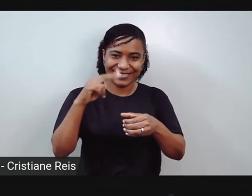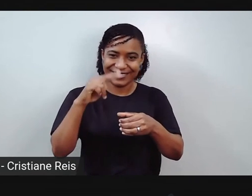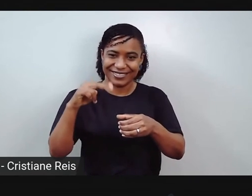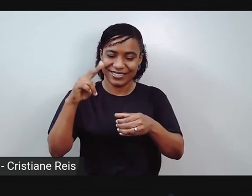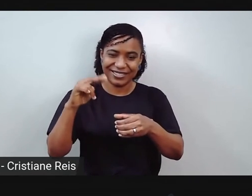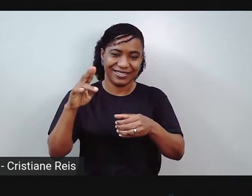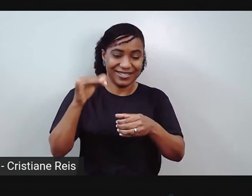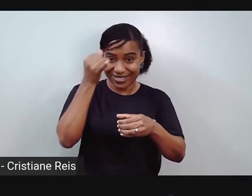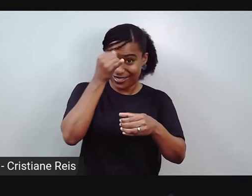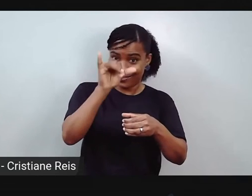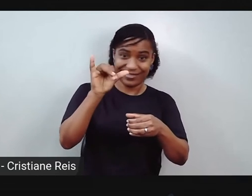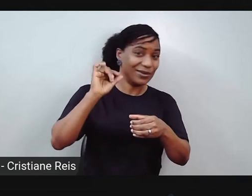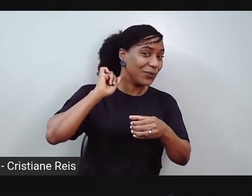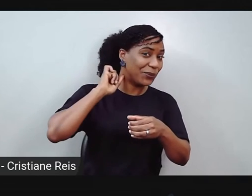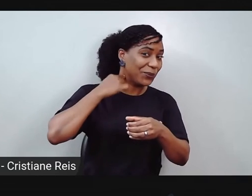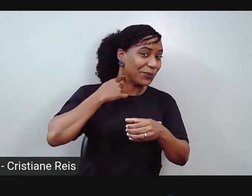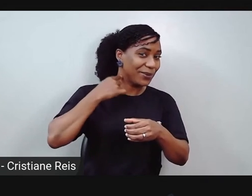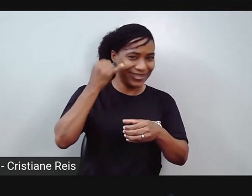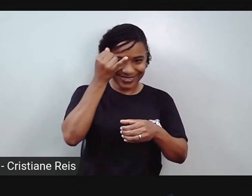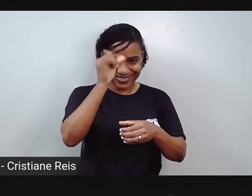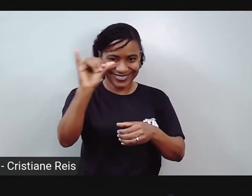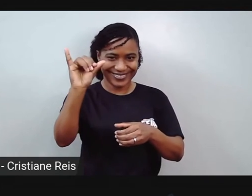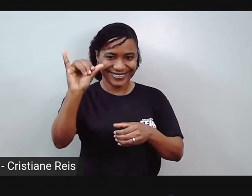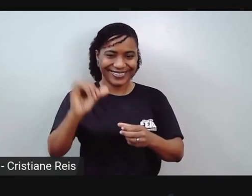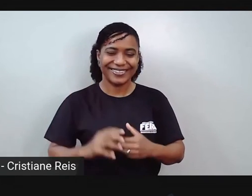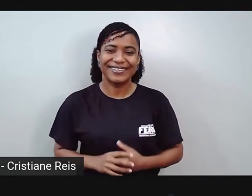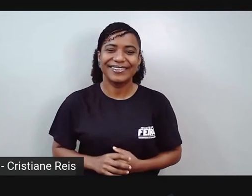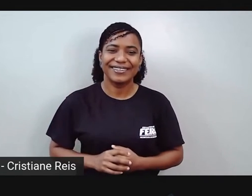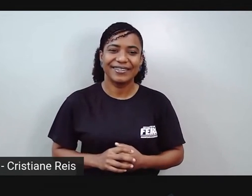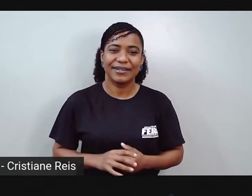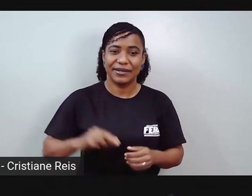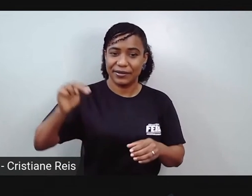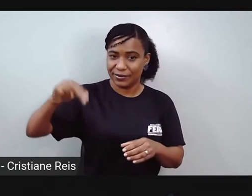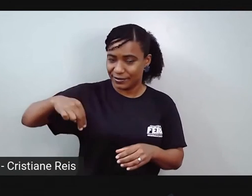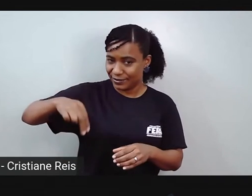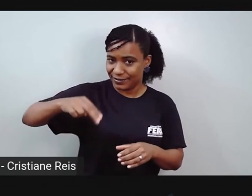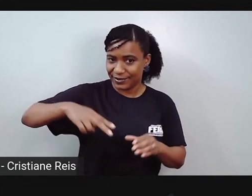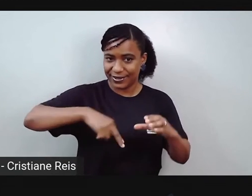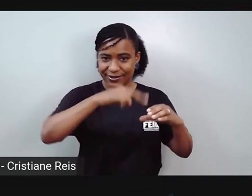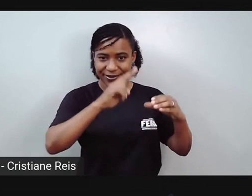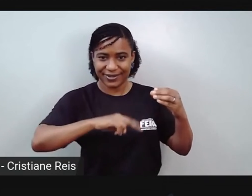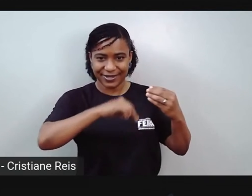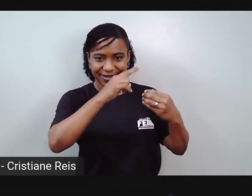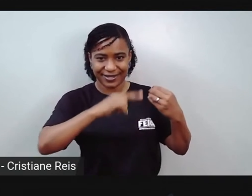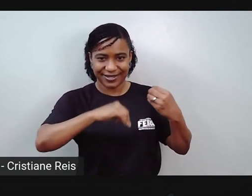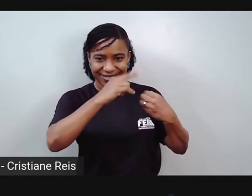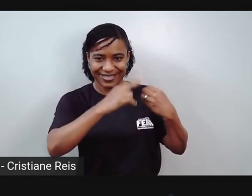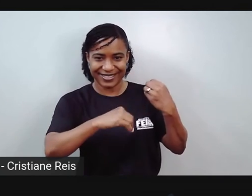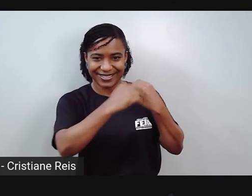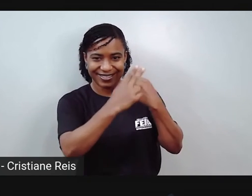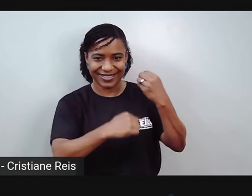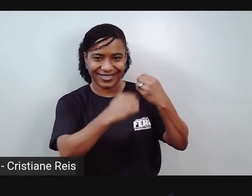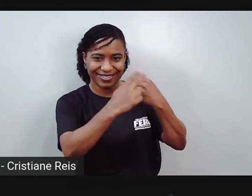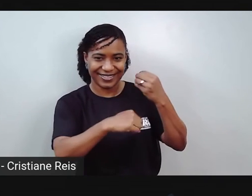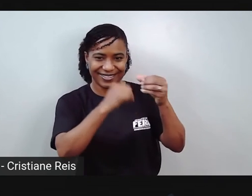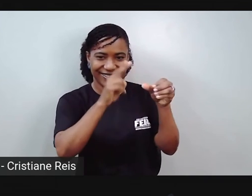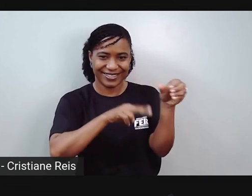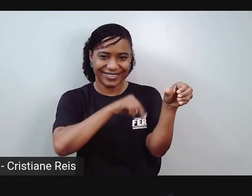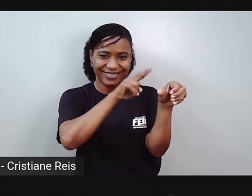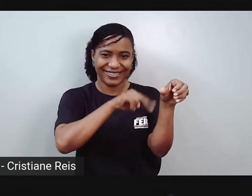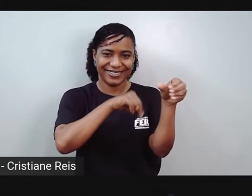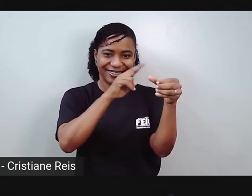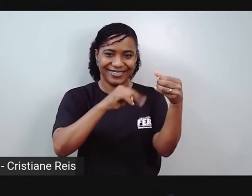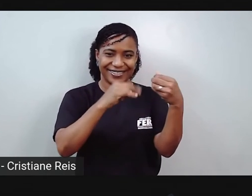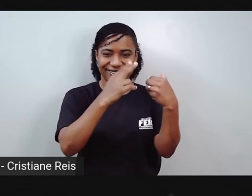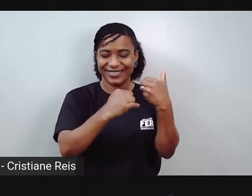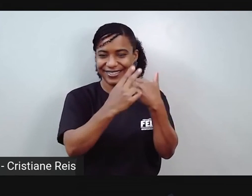Isso. A gente molha o pincel e manda ver aqui na pintura, ó. Nossa,